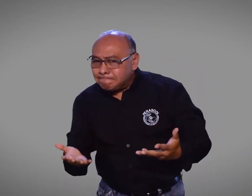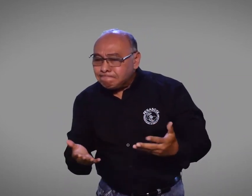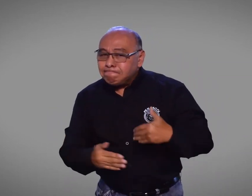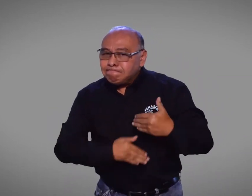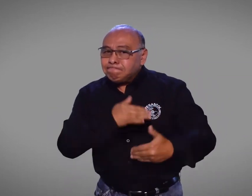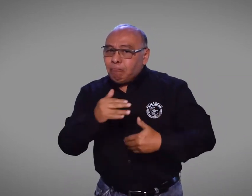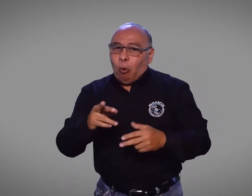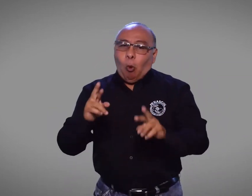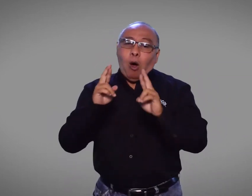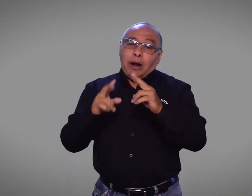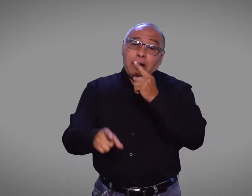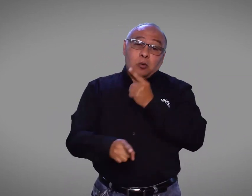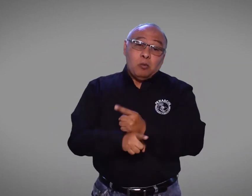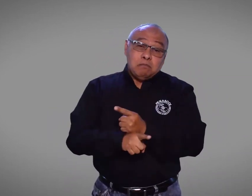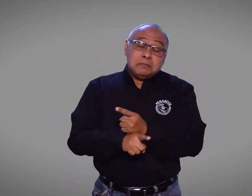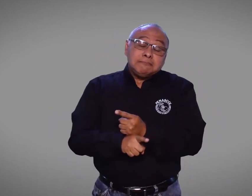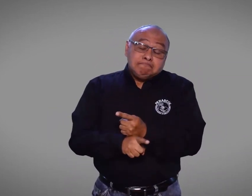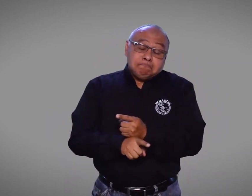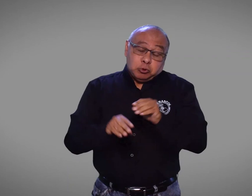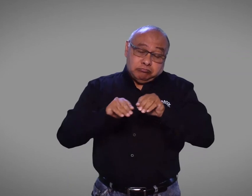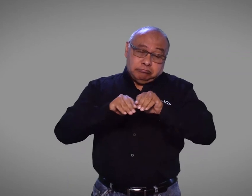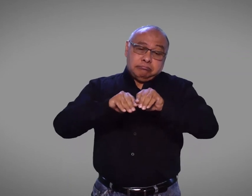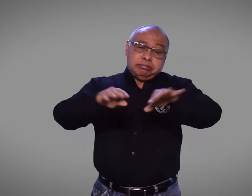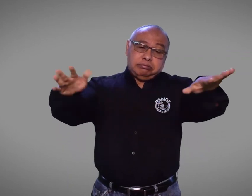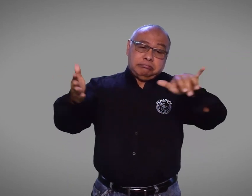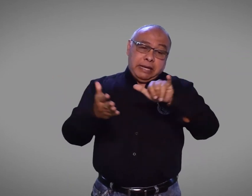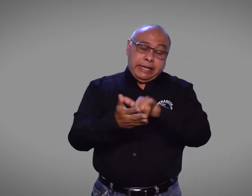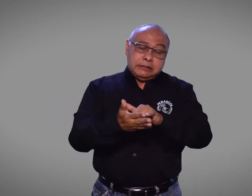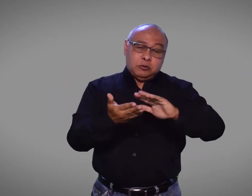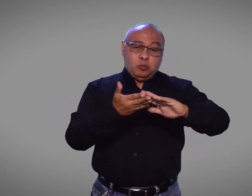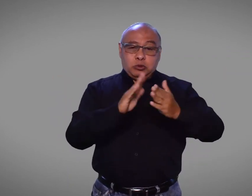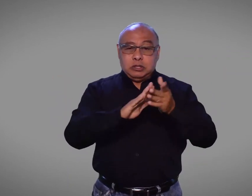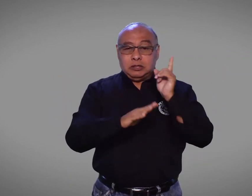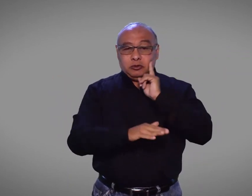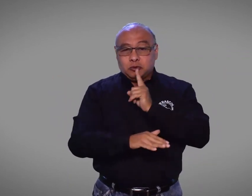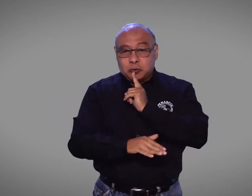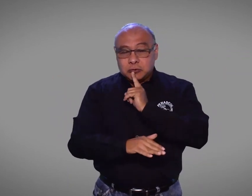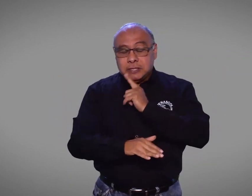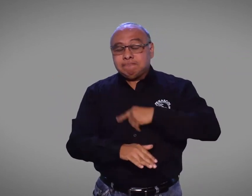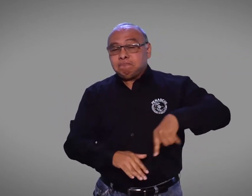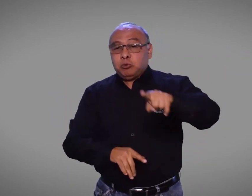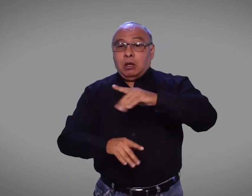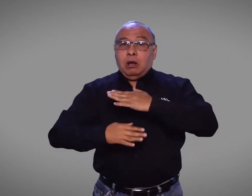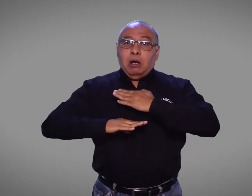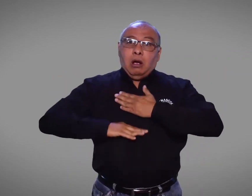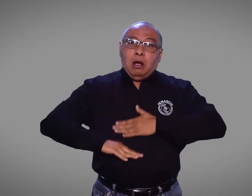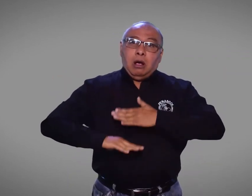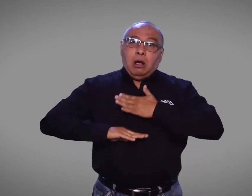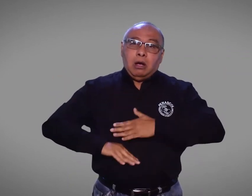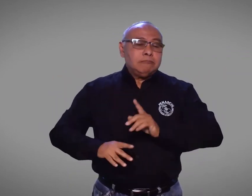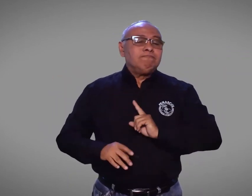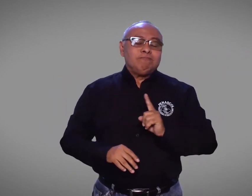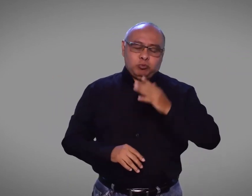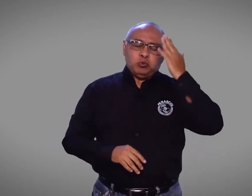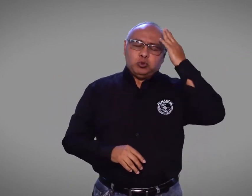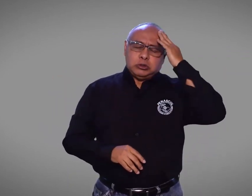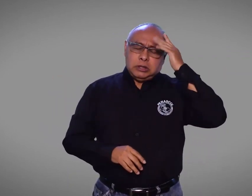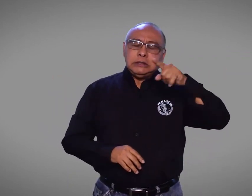Esperamos que pueda llevar con éxito el cumplimiento. Sabemos que la comunidad sorda está preocupada y afanada porque